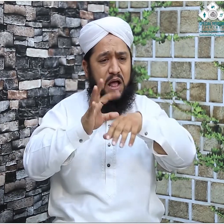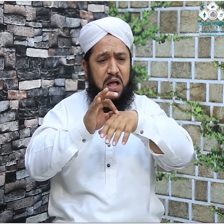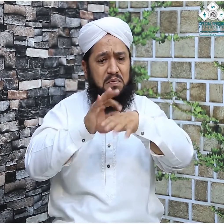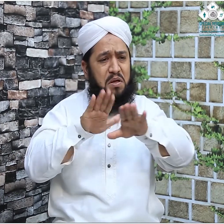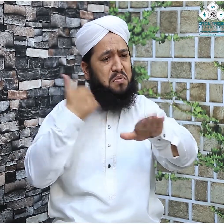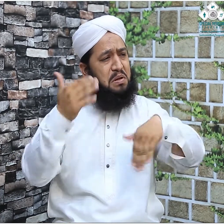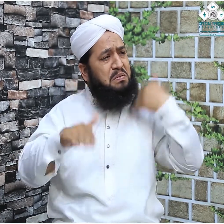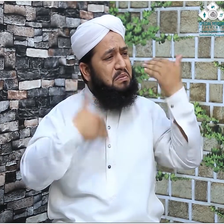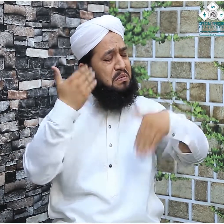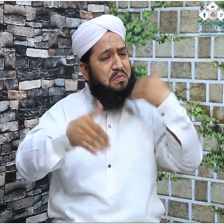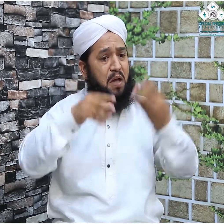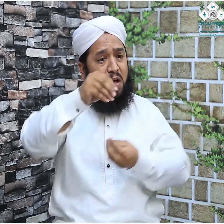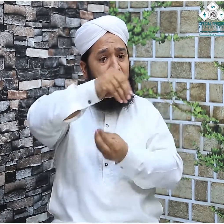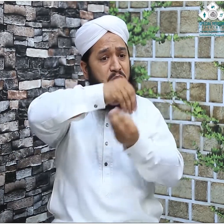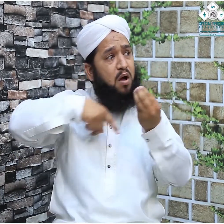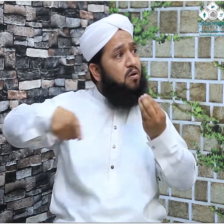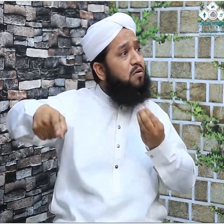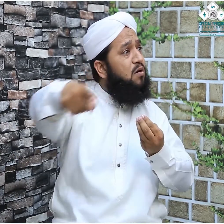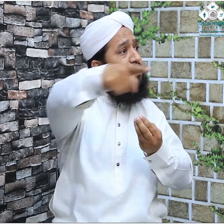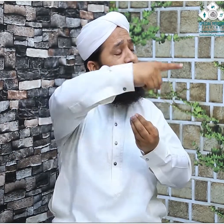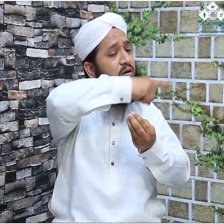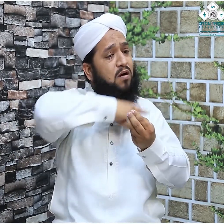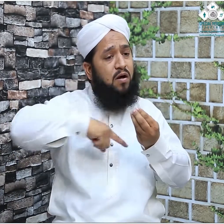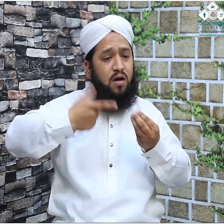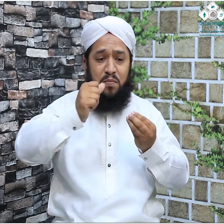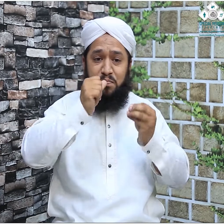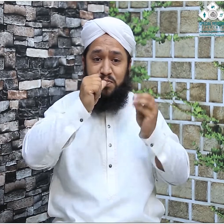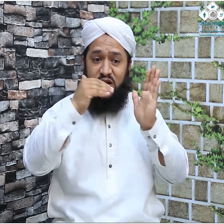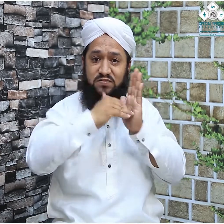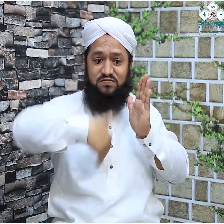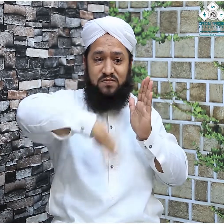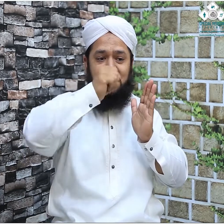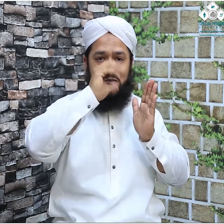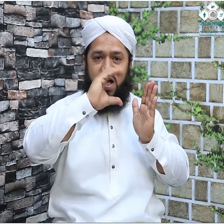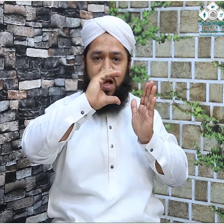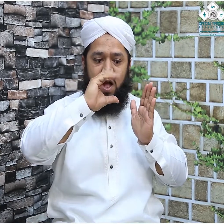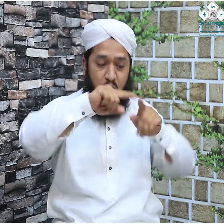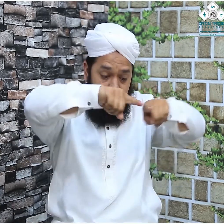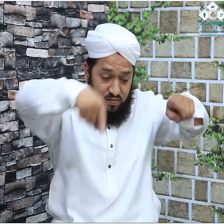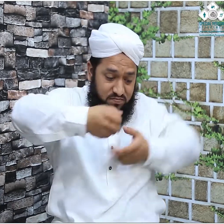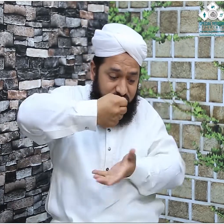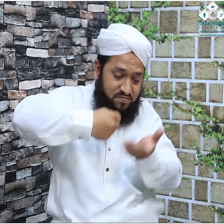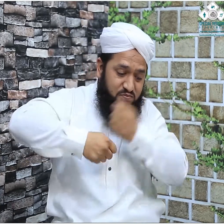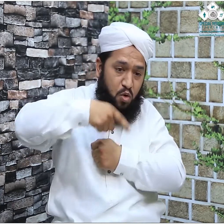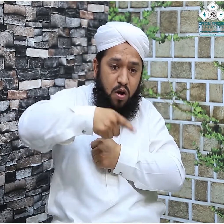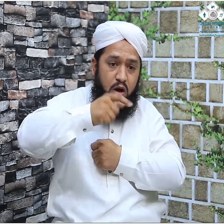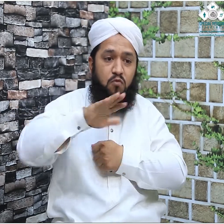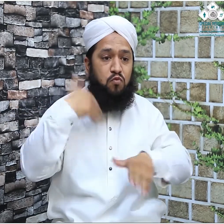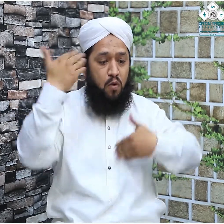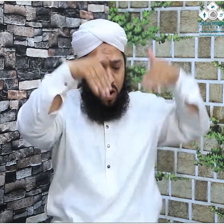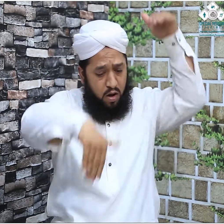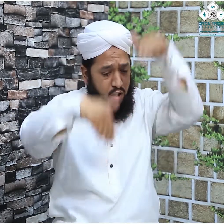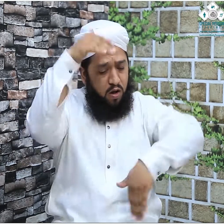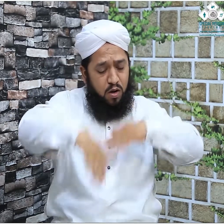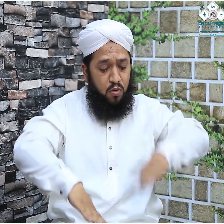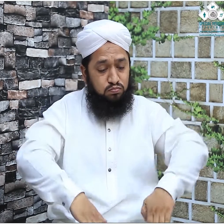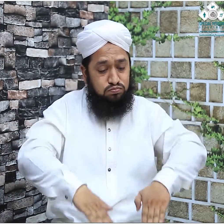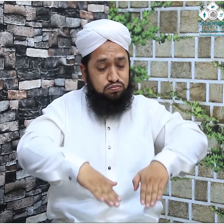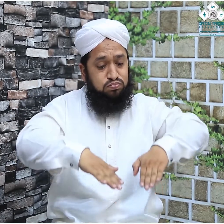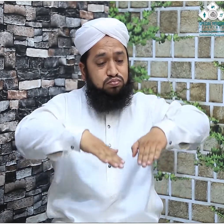ہاں اتنا قتلِ عام مکہِ مکرمہ میں ہوا کہ زمزم کا جو کنوا ہے ویل آف زمزم وہ حاجیوں کی لاشوں سے بھر گیا